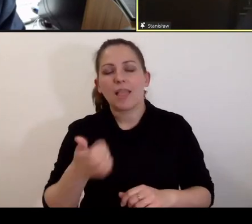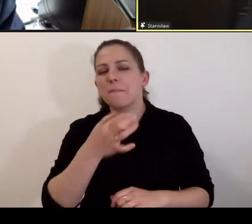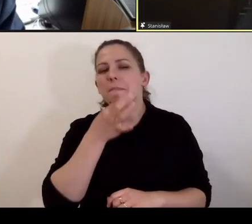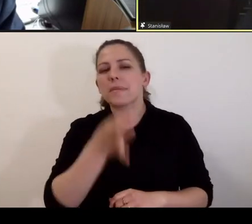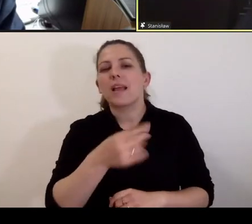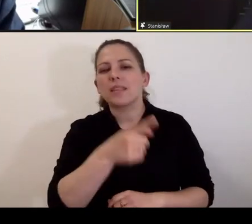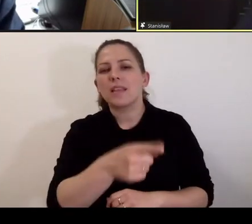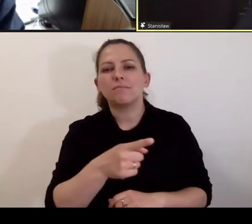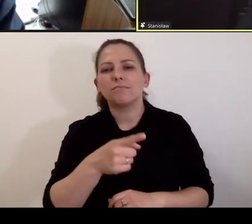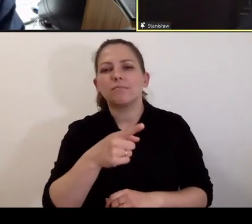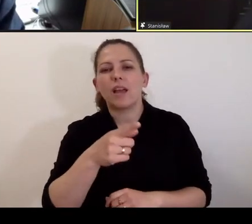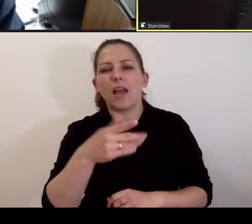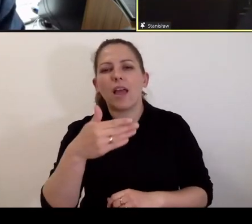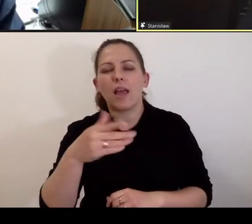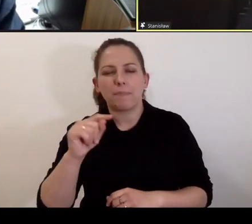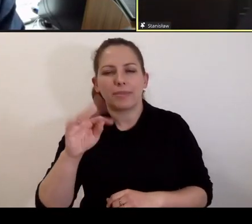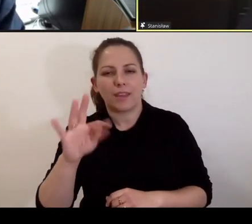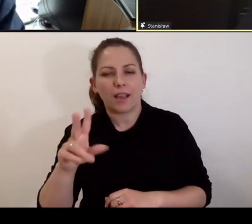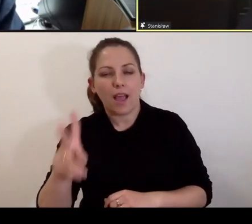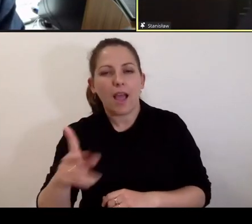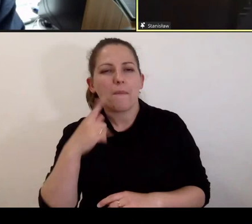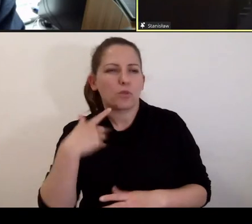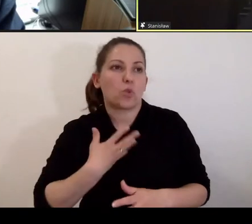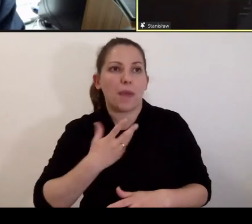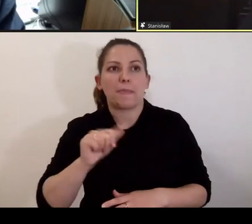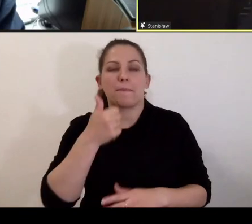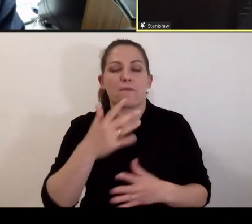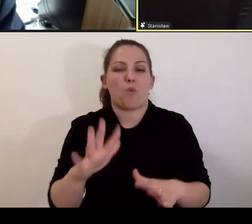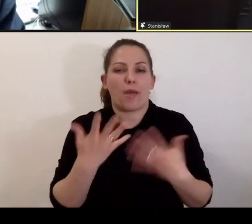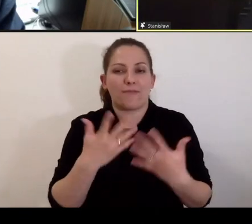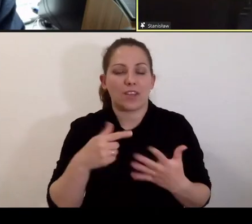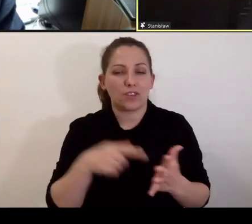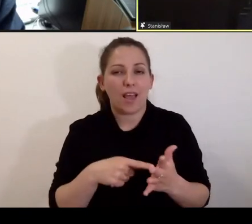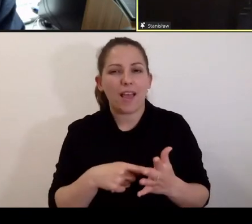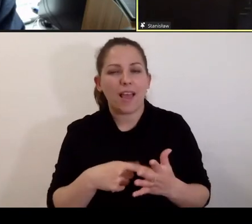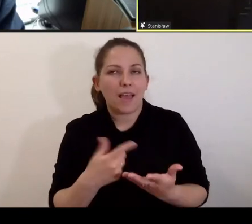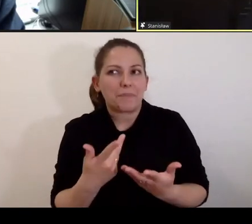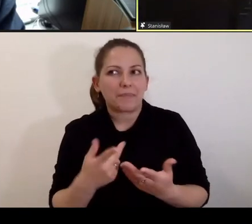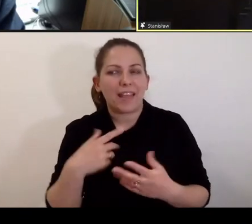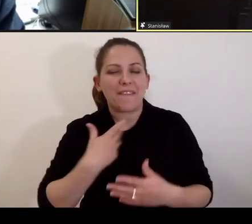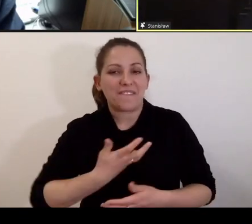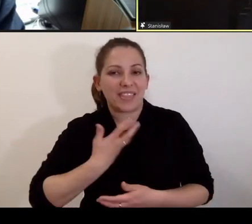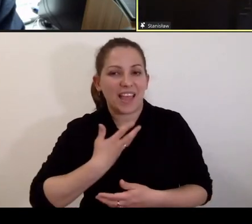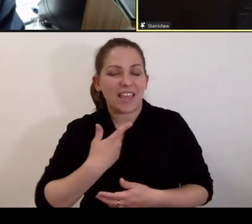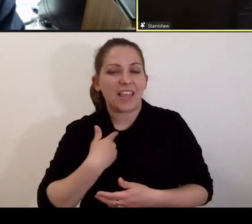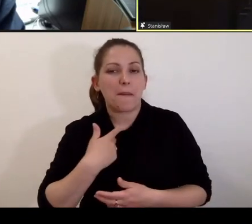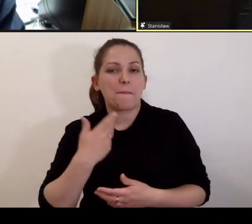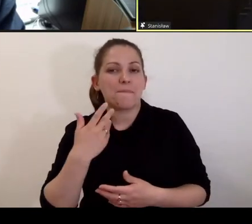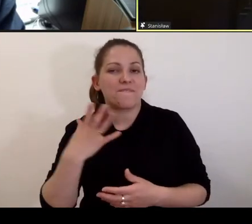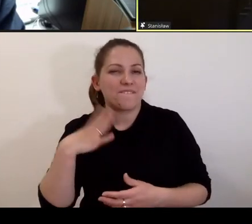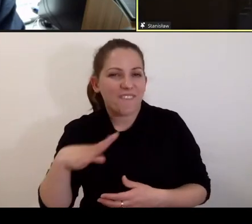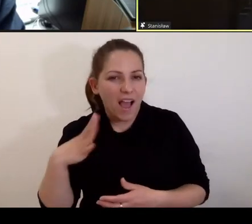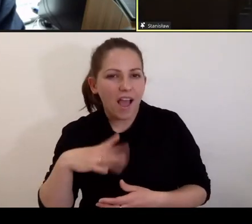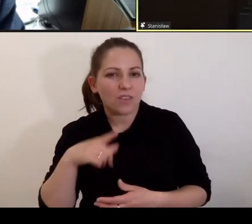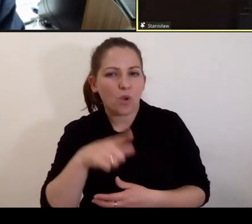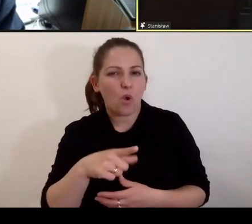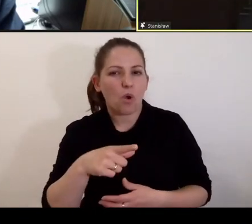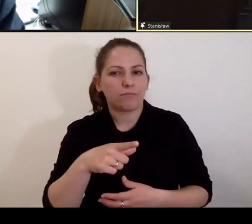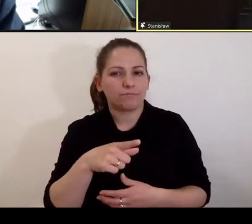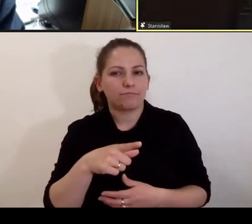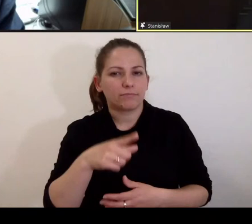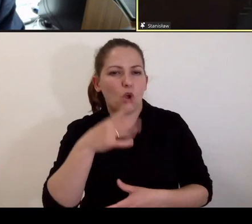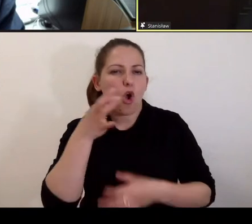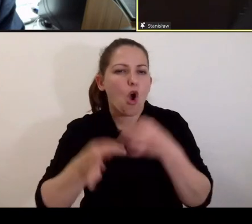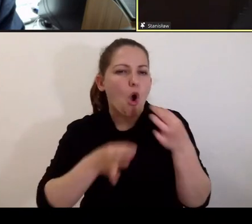procesowe, które uważam za o wiele łatwiejsze, ale wydaje mi się, że warto byłoby, abyś o tym Piotrze